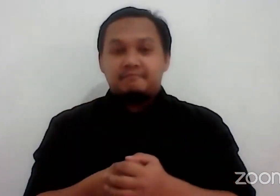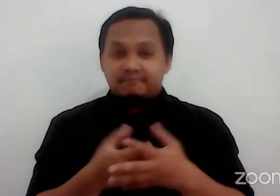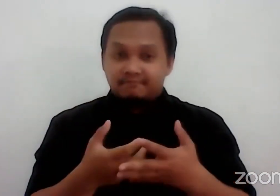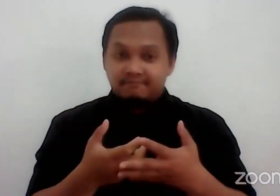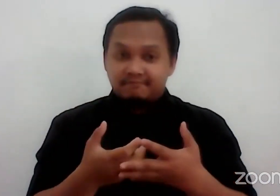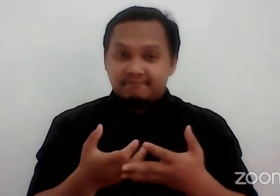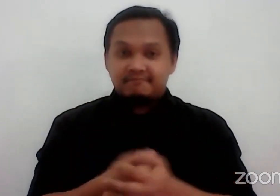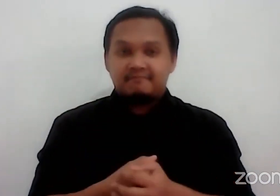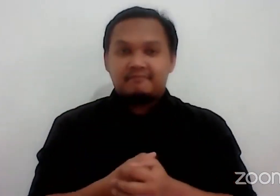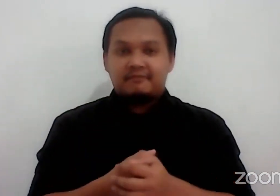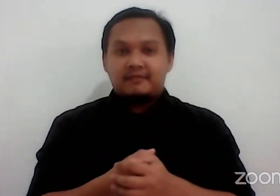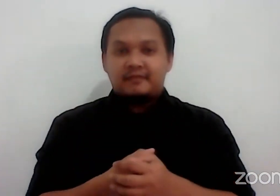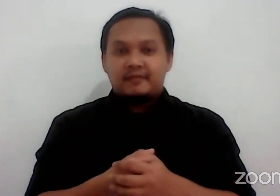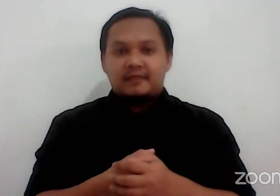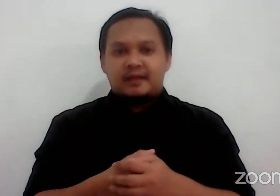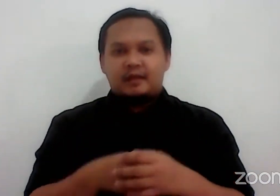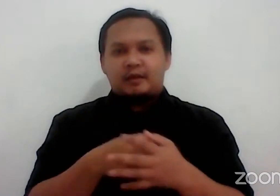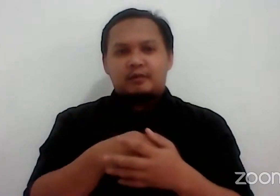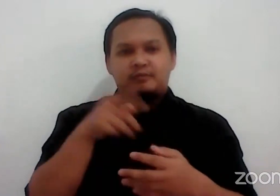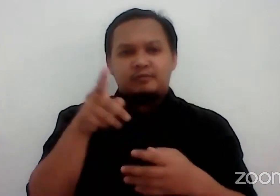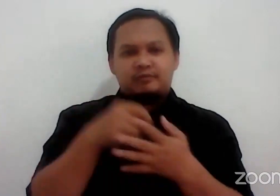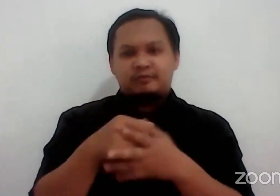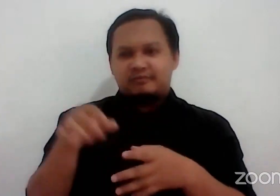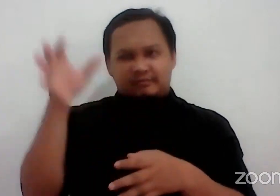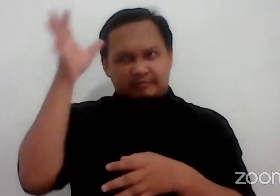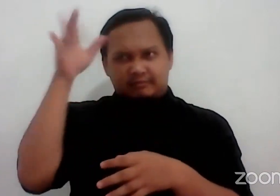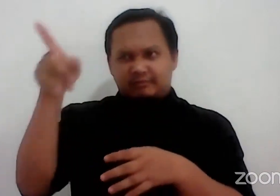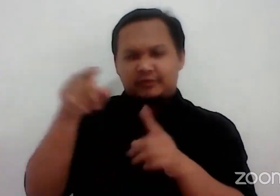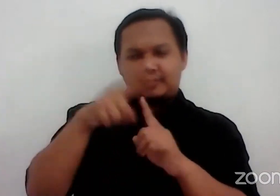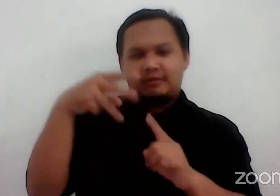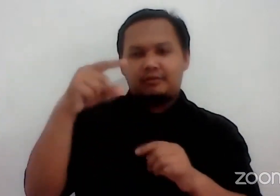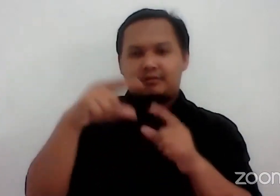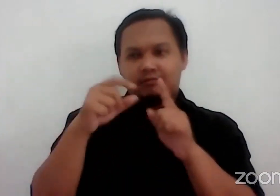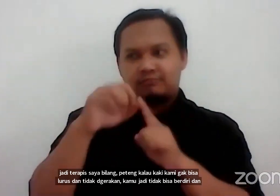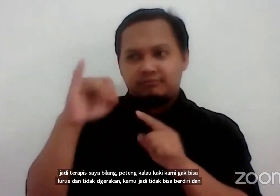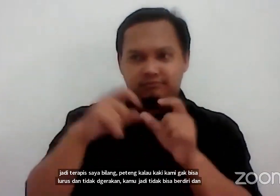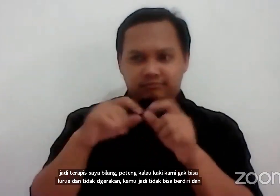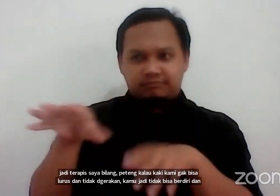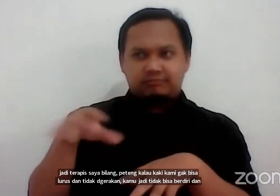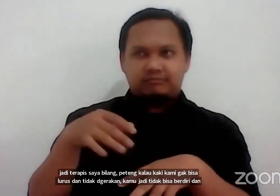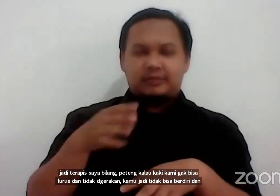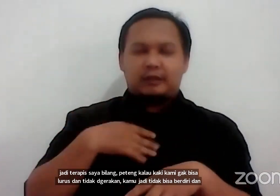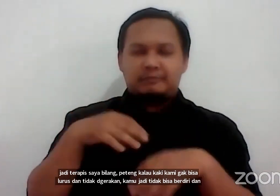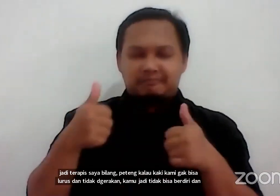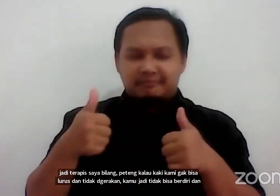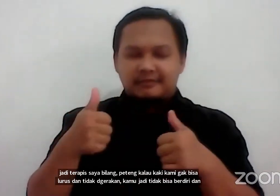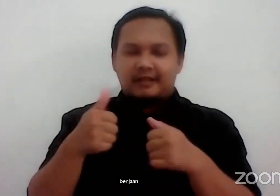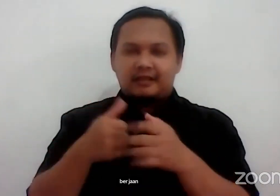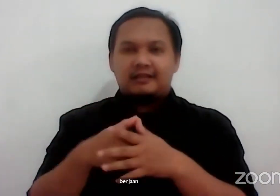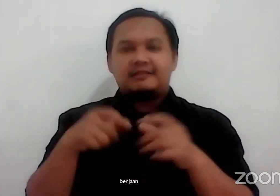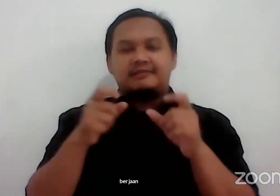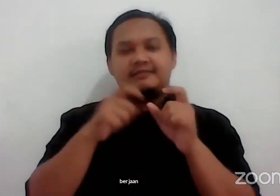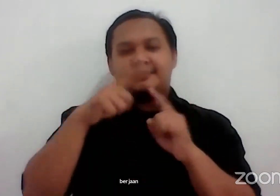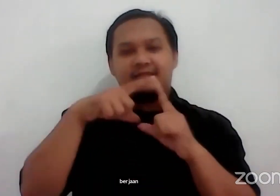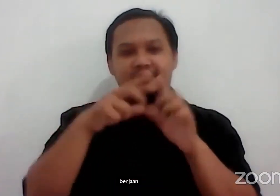Nggak tahu Terapis Nggak tahu aja Terapis ya Saya udah bisa Stand up Komedi sekarang